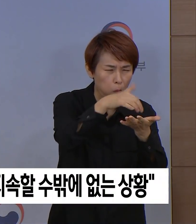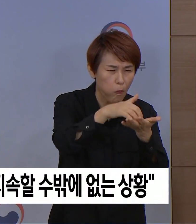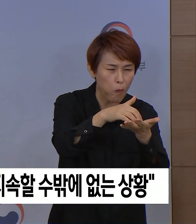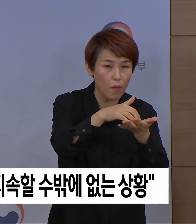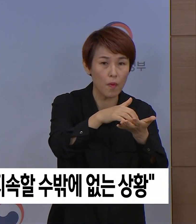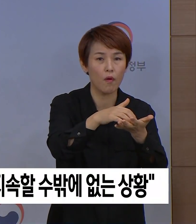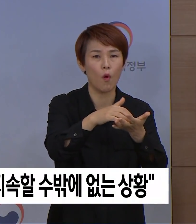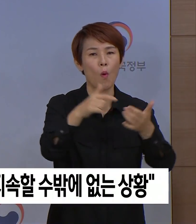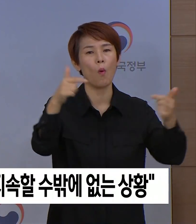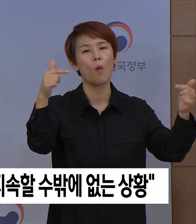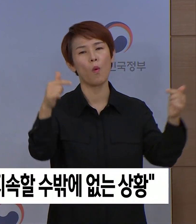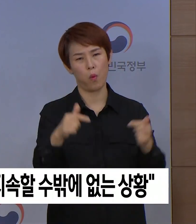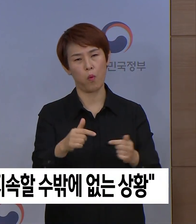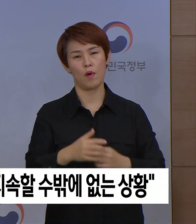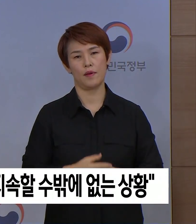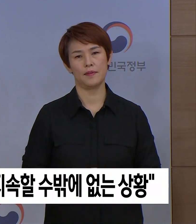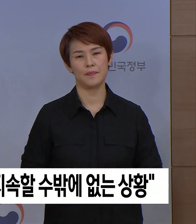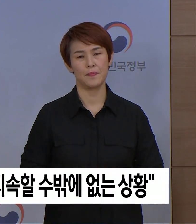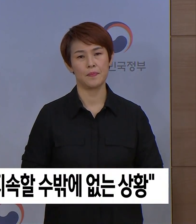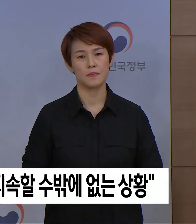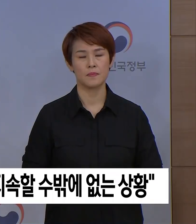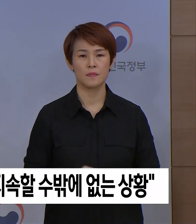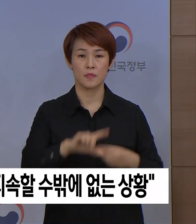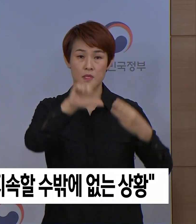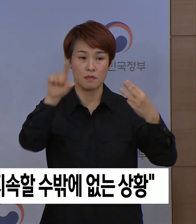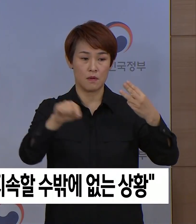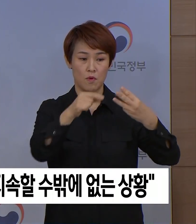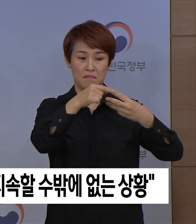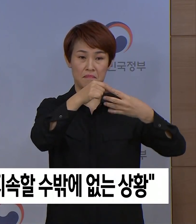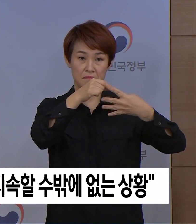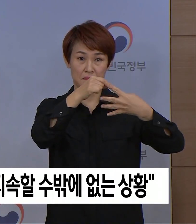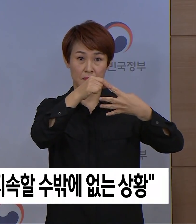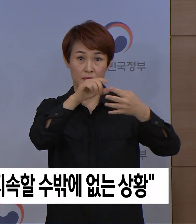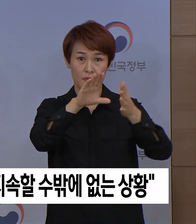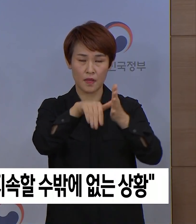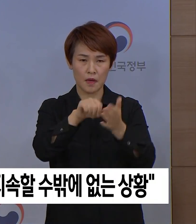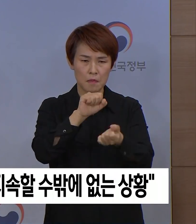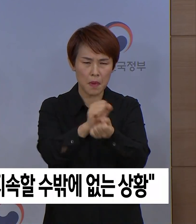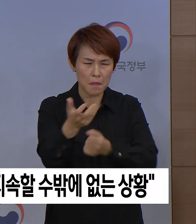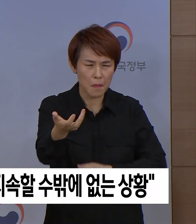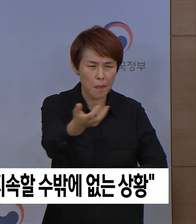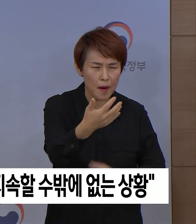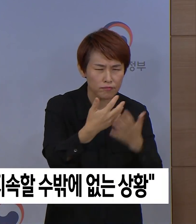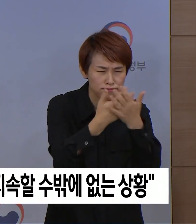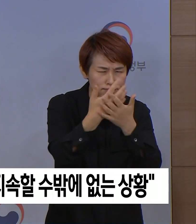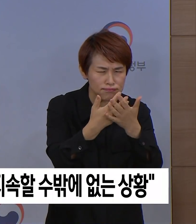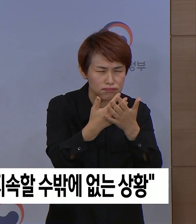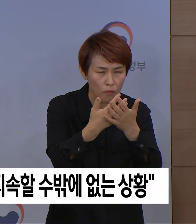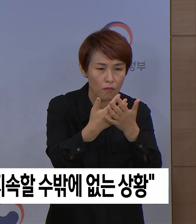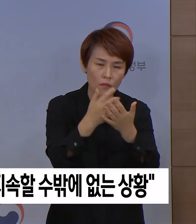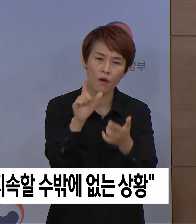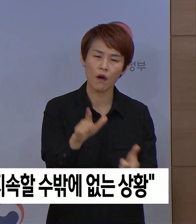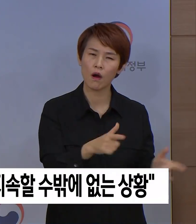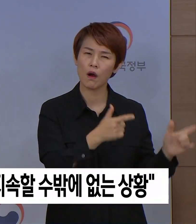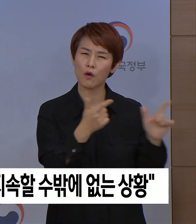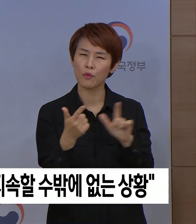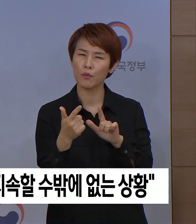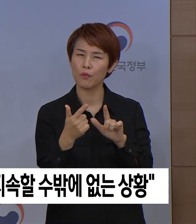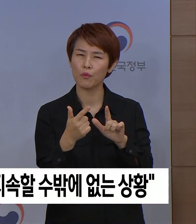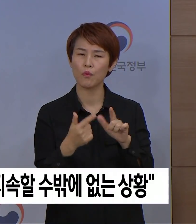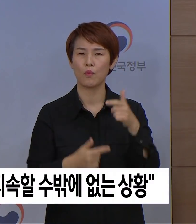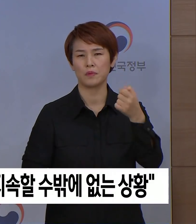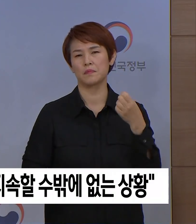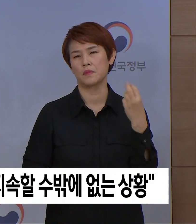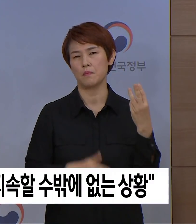감소하였습니다. 3월 첫째 주에는 감염 경로 확인이 곤란한 사례가 하루 평균 53건